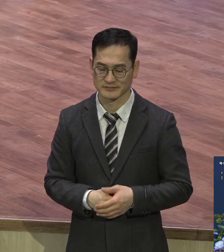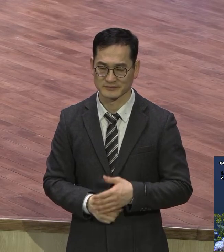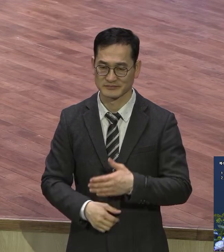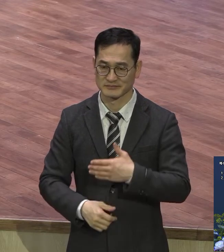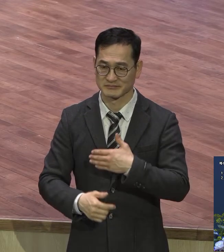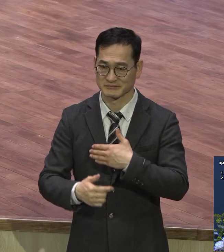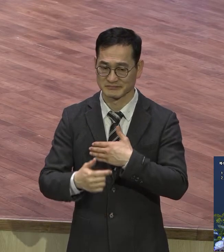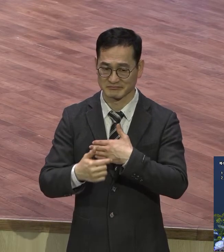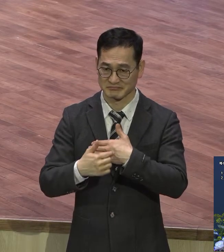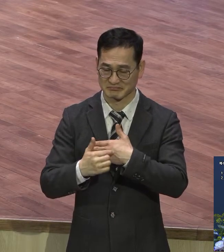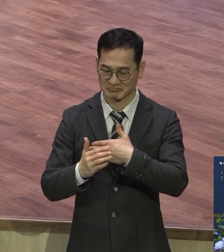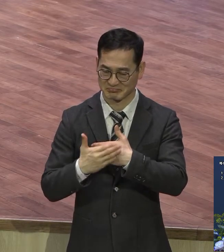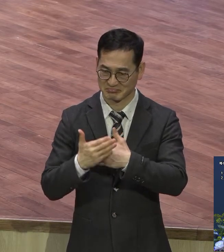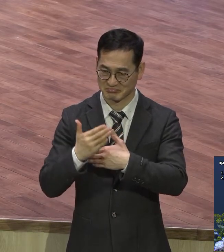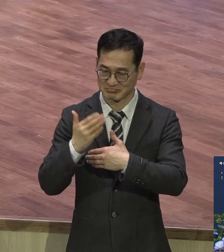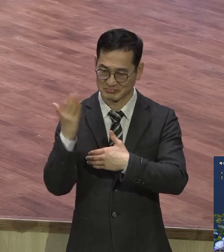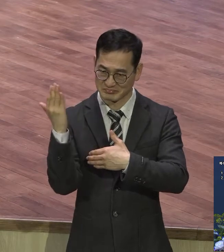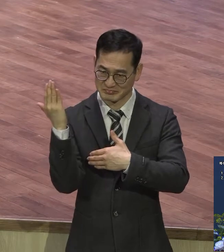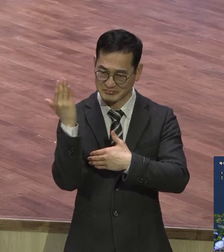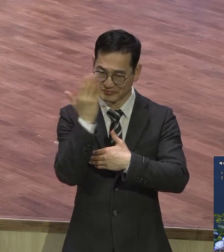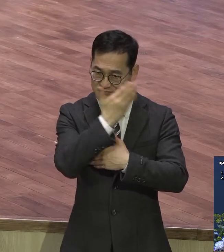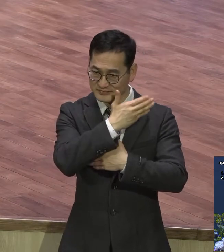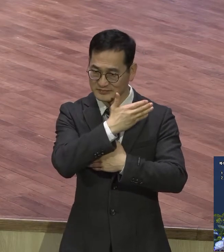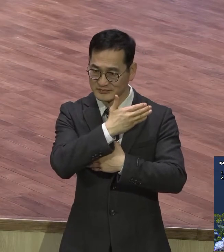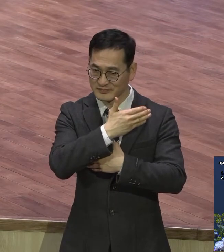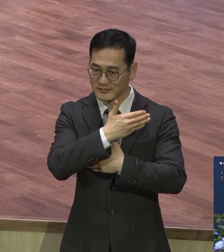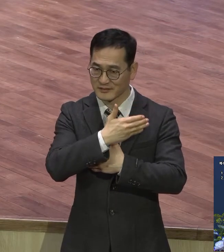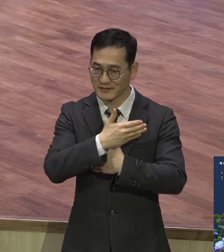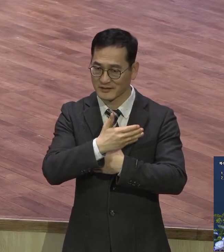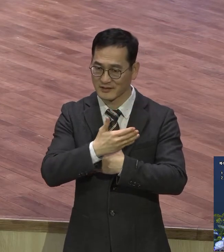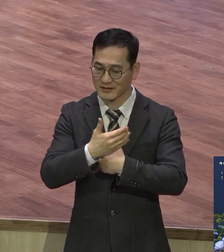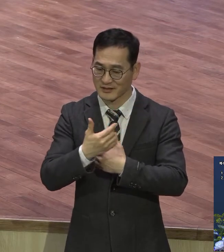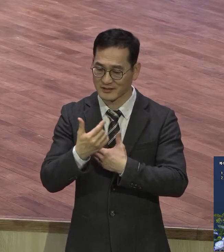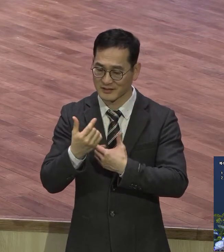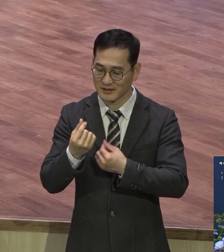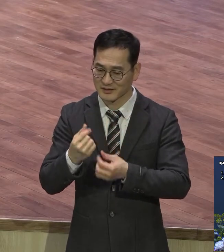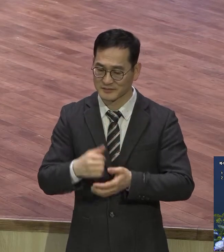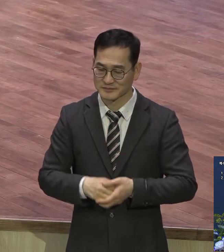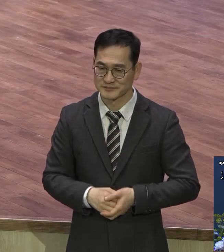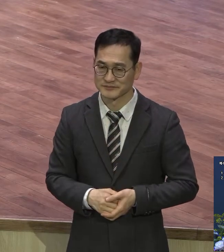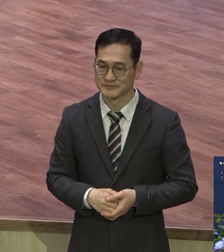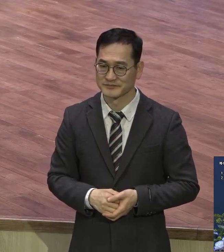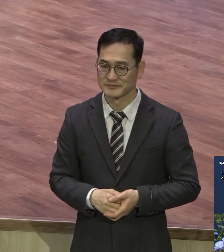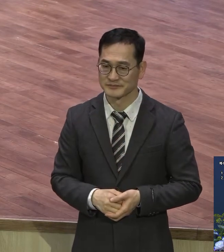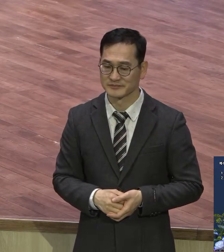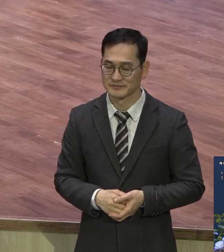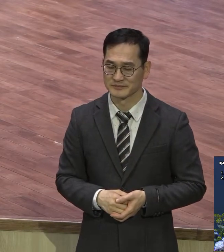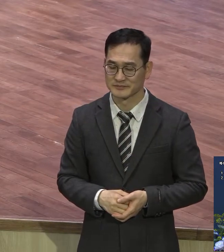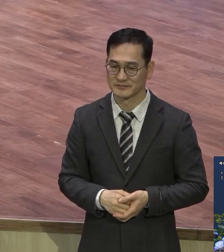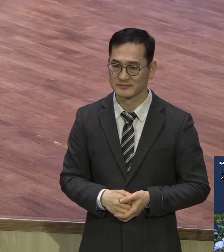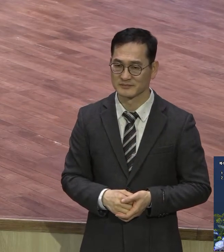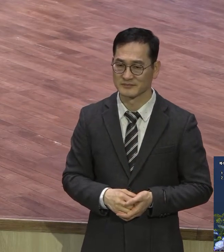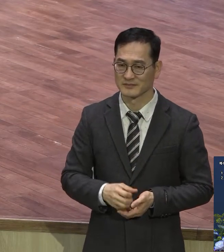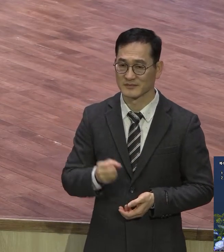도복 입고 무슨 신부복 입고 교황복 입고 나는 달라